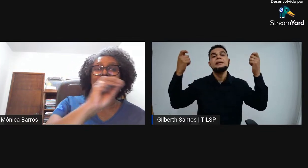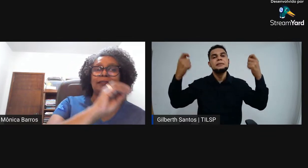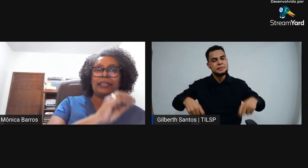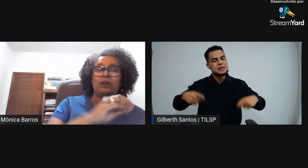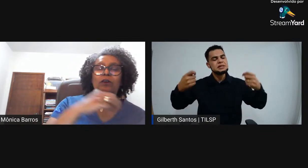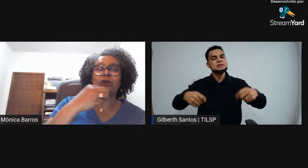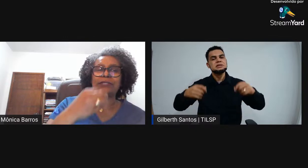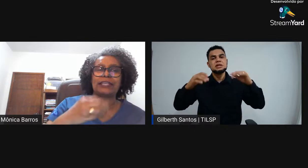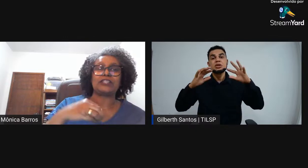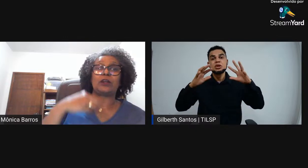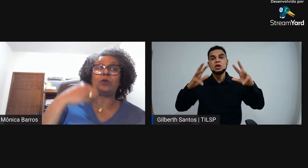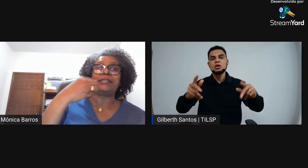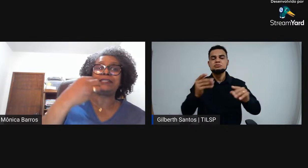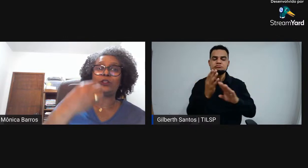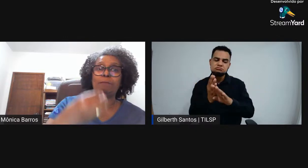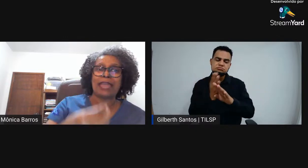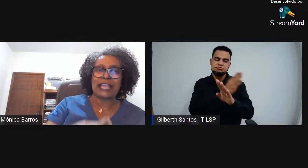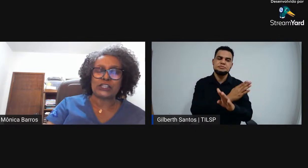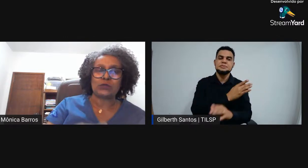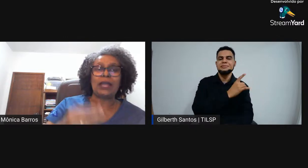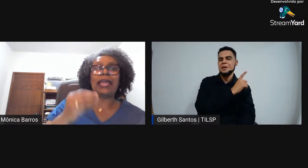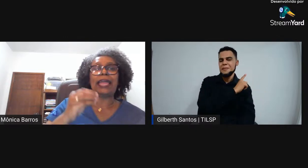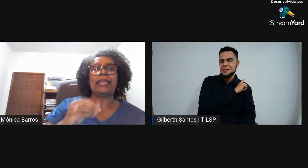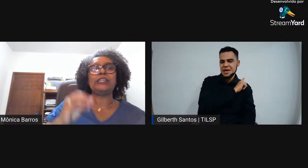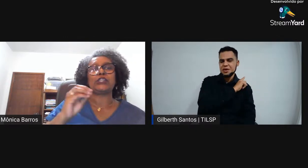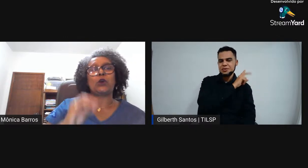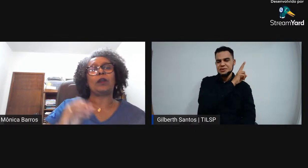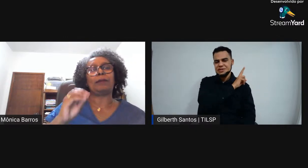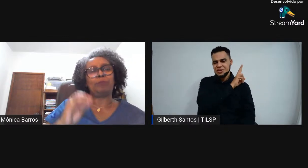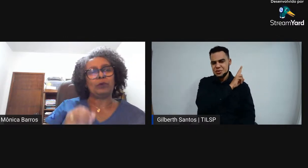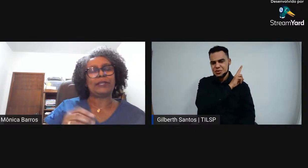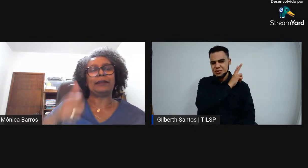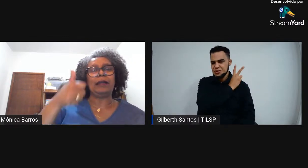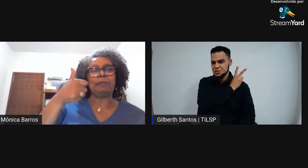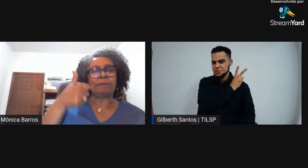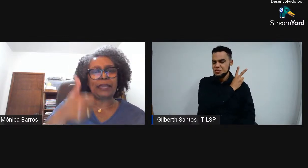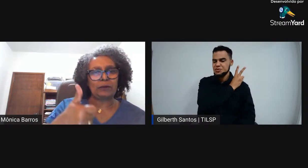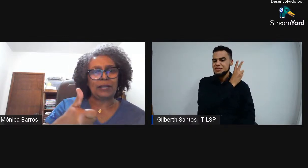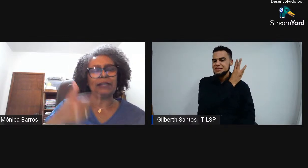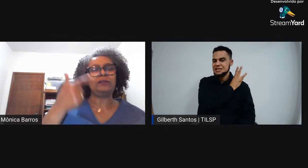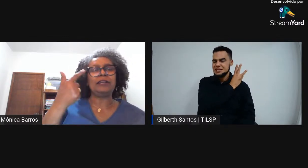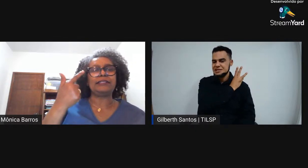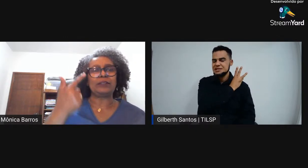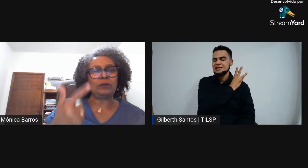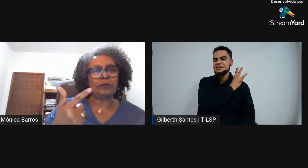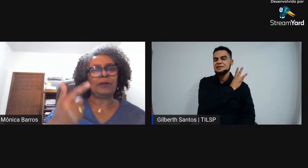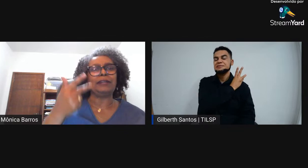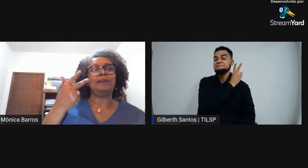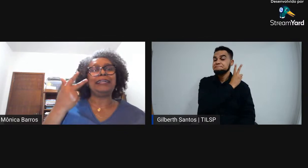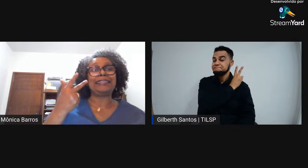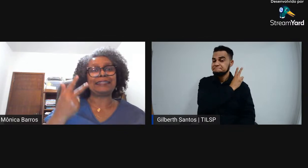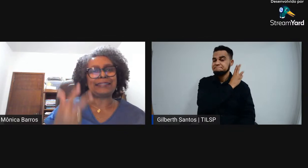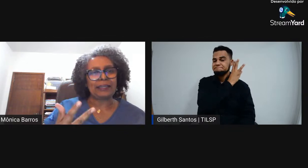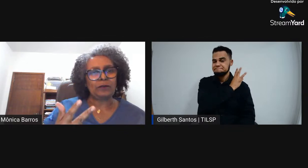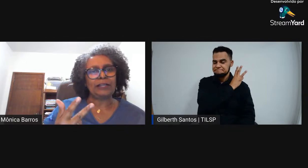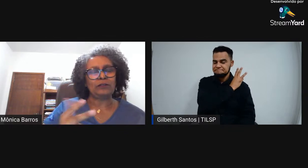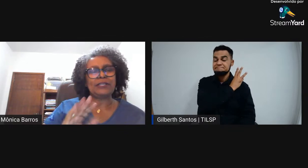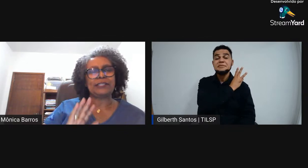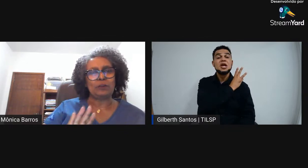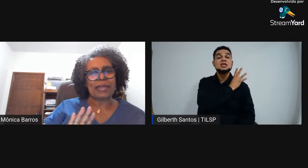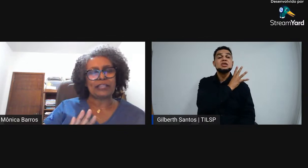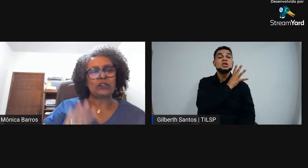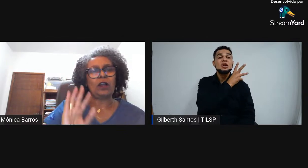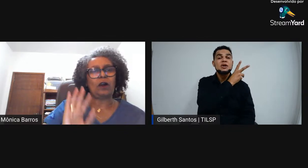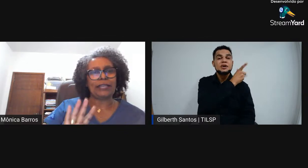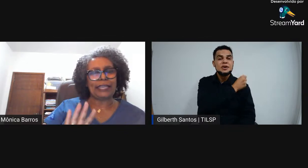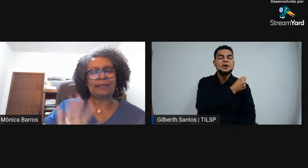ciclo anterior, ou seja, o ensino médio em escola pública. Primeiro ano, segundo ano, terceiro ano do